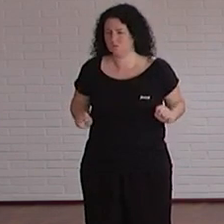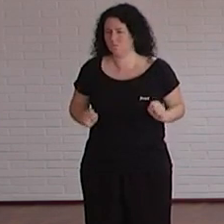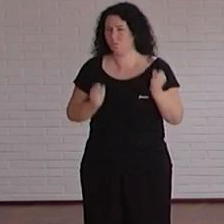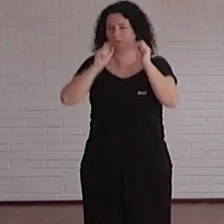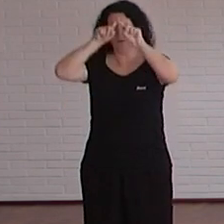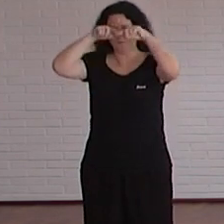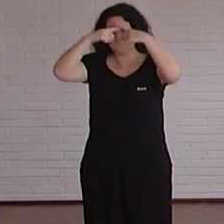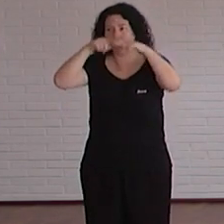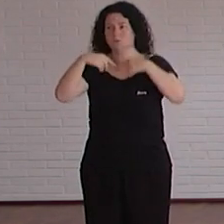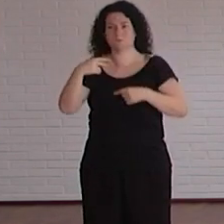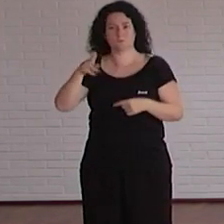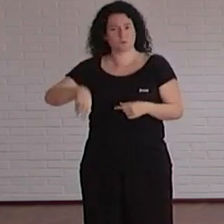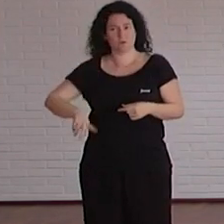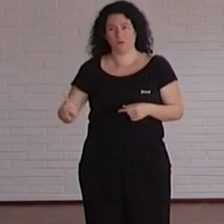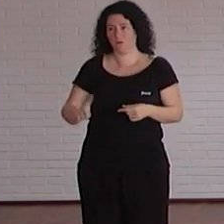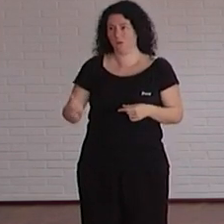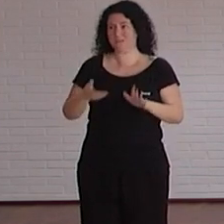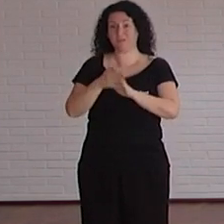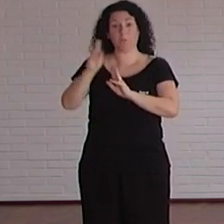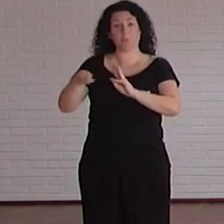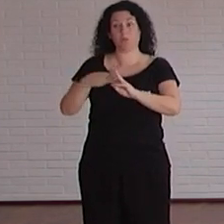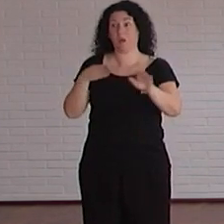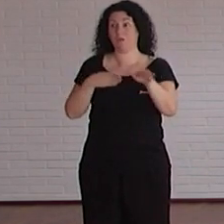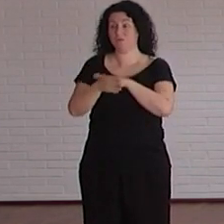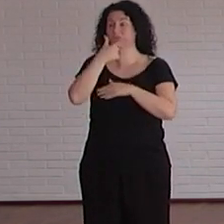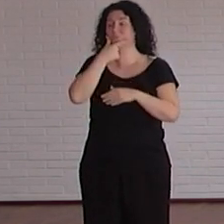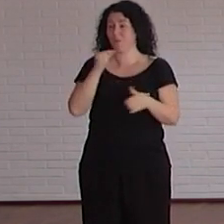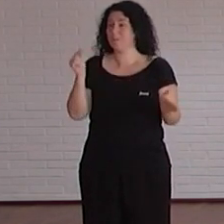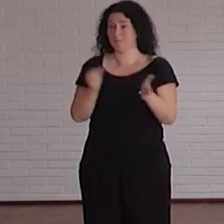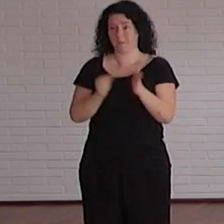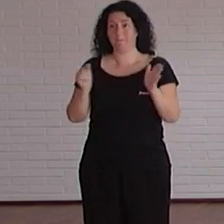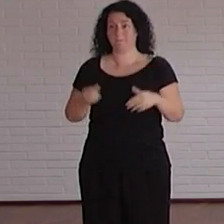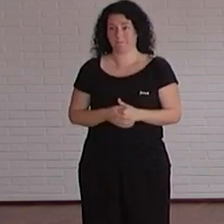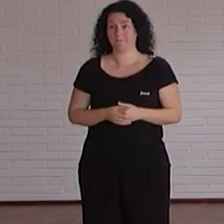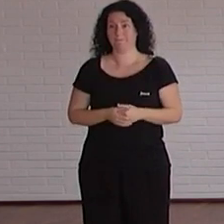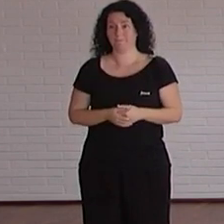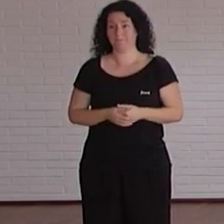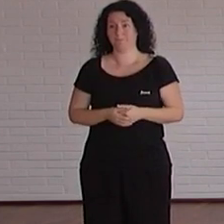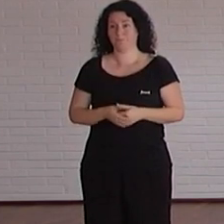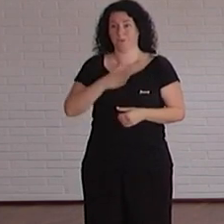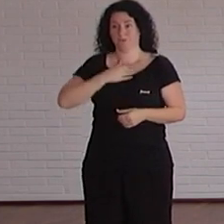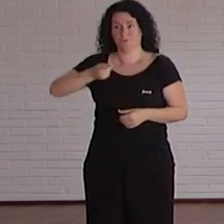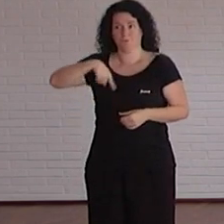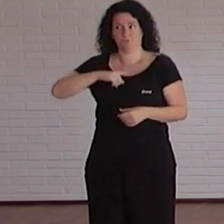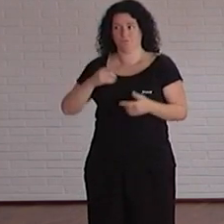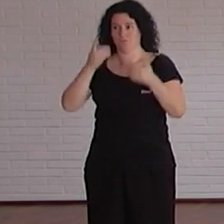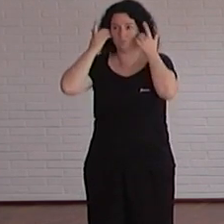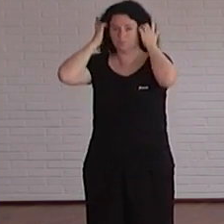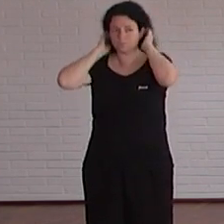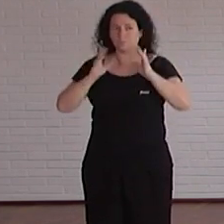cambios muy sencillos tenías una página accesible entonces claro eso sí que es verdad que nos animó mucho